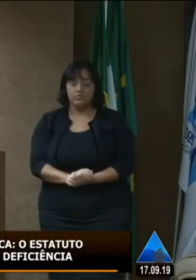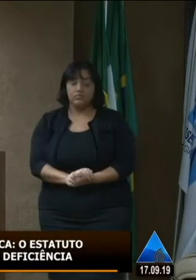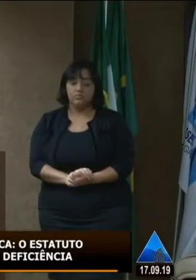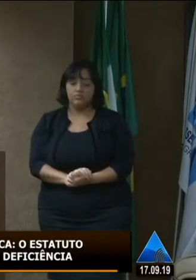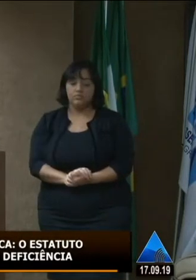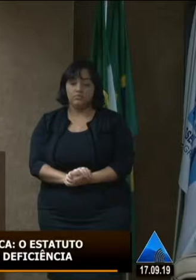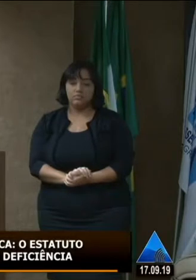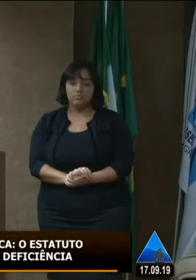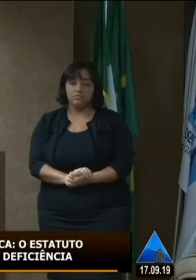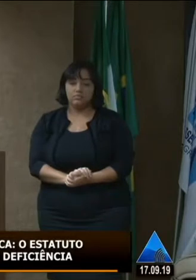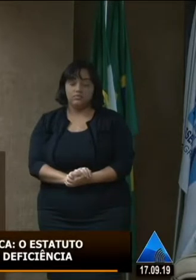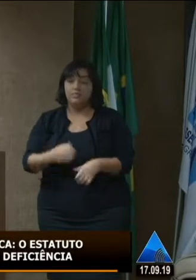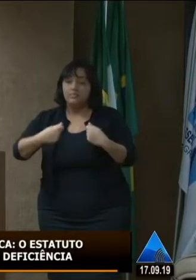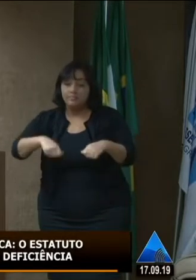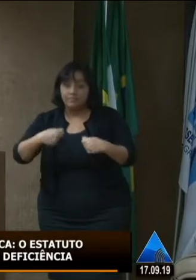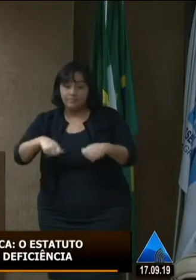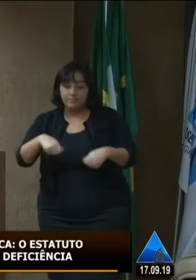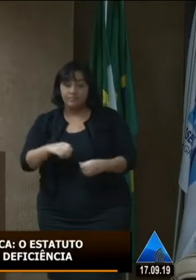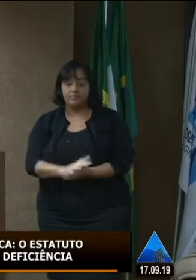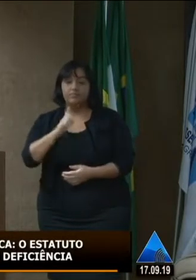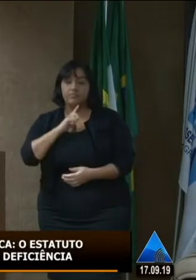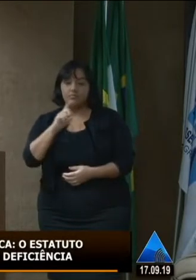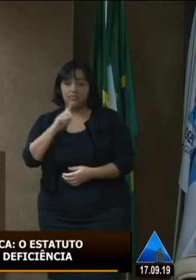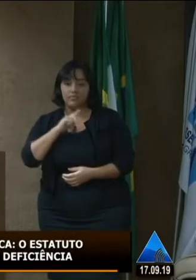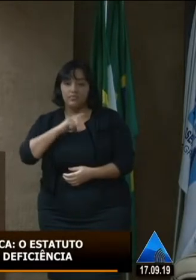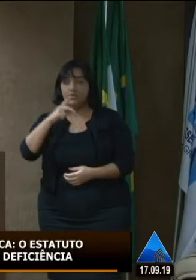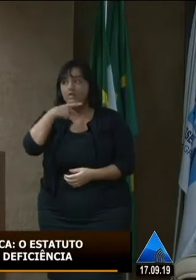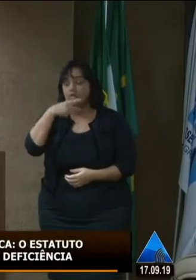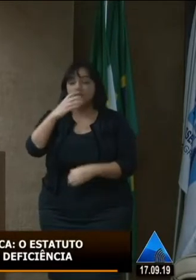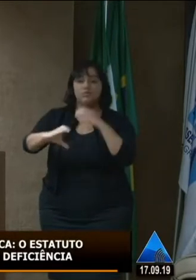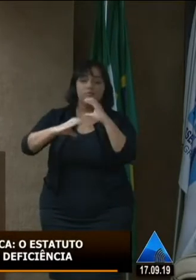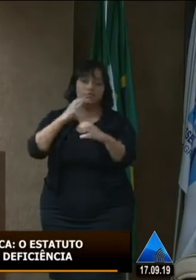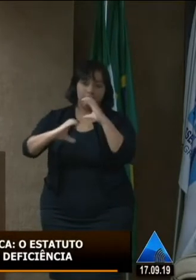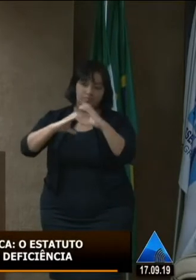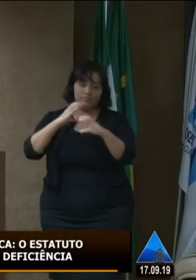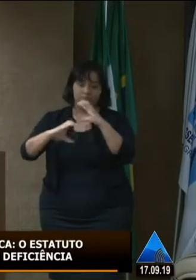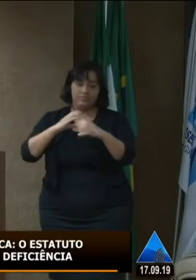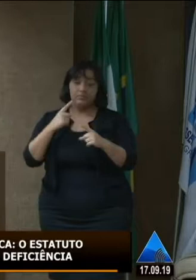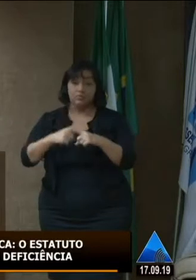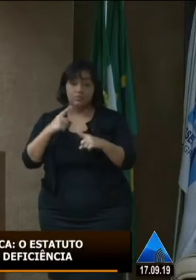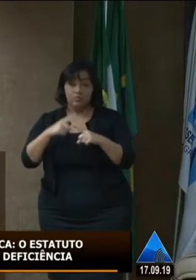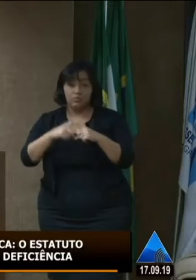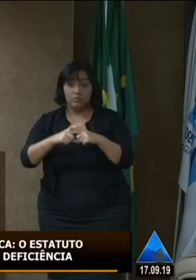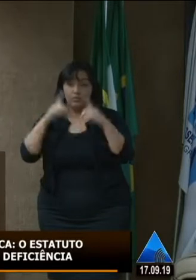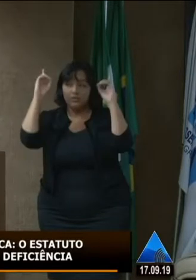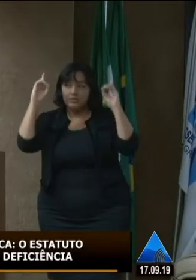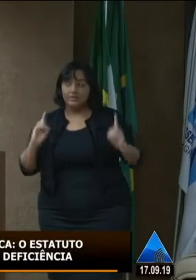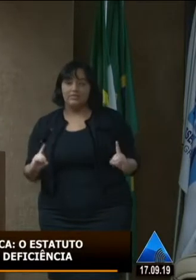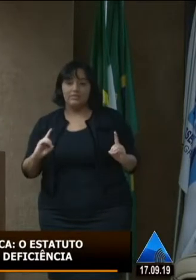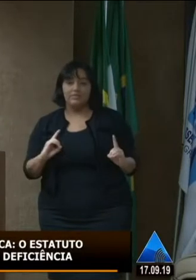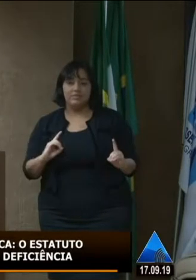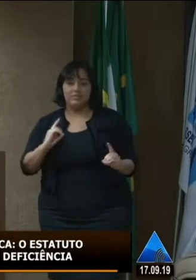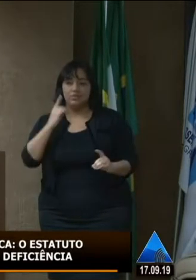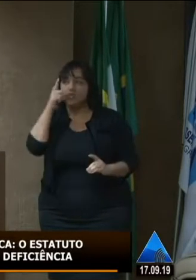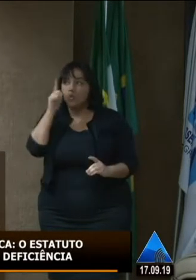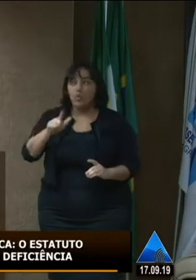é preciso que haja uma divulgação a respeito disso porque as deficiências que não são visíveis elas